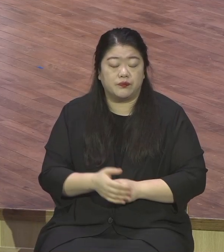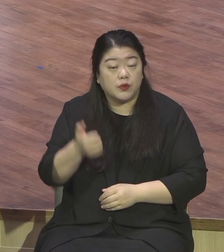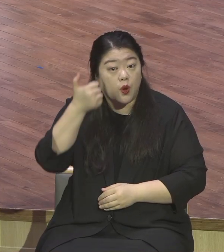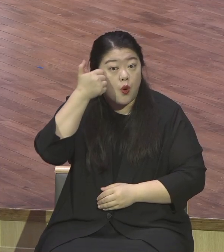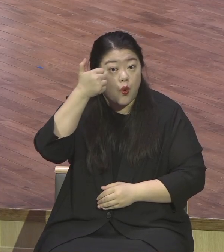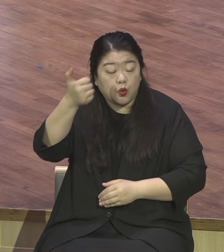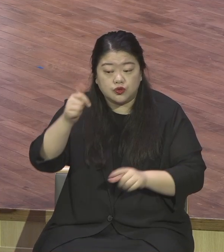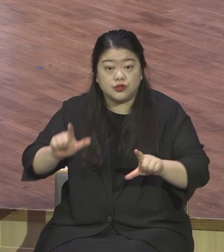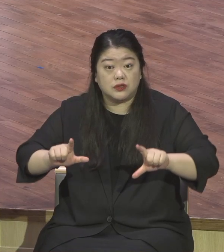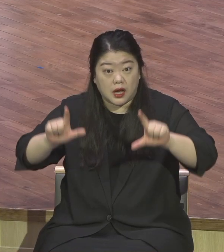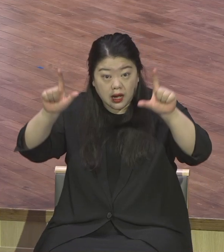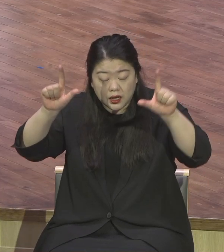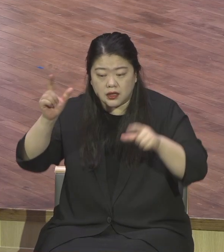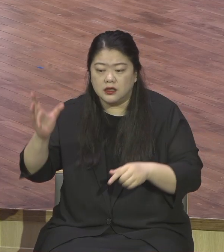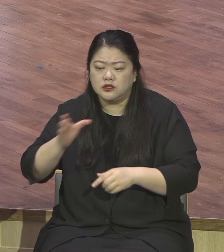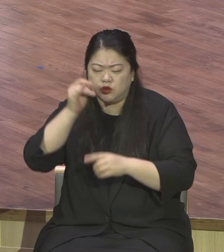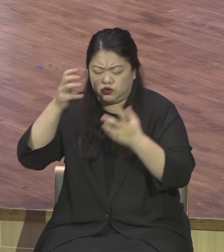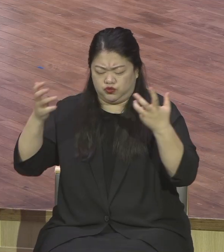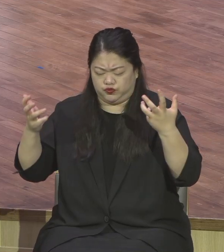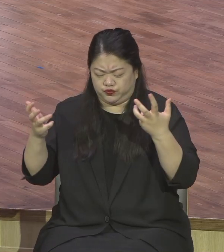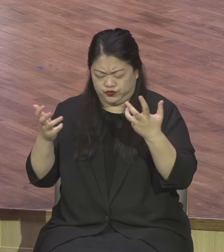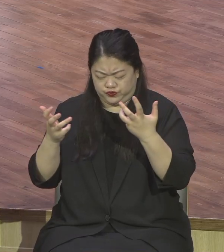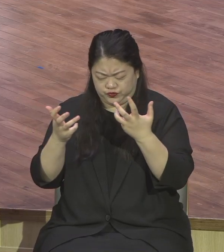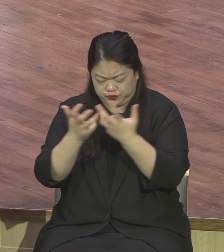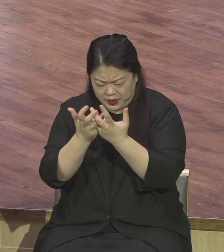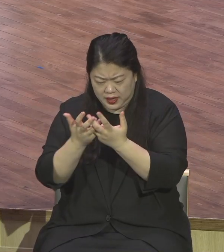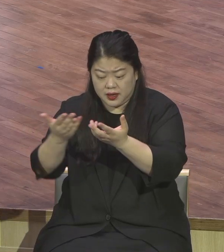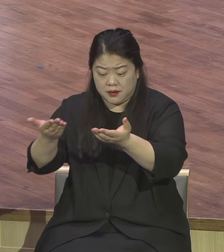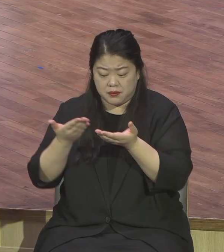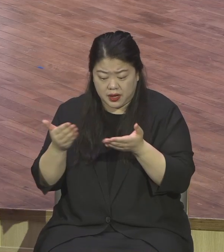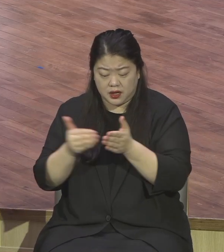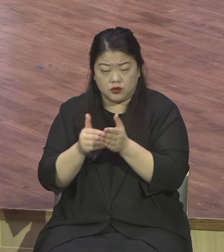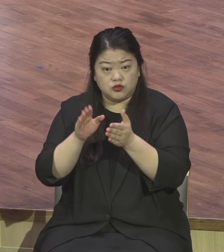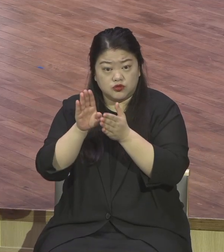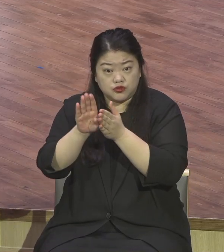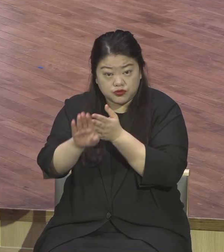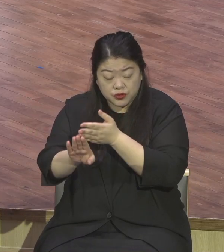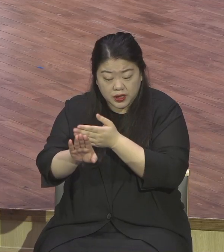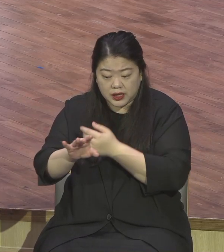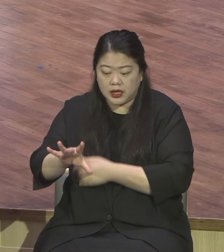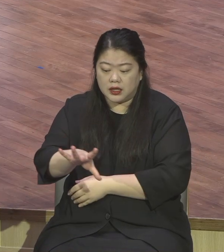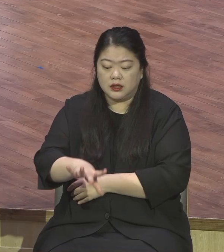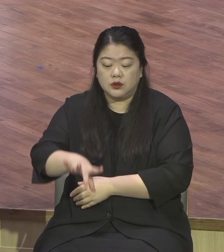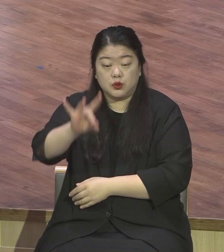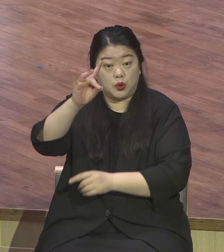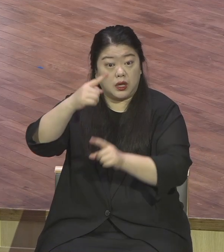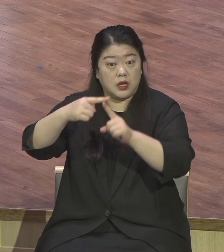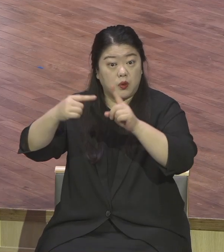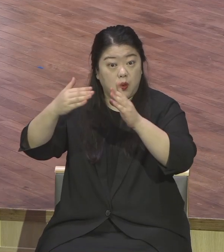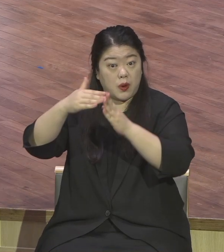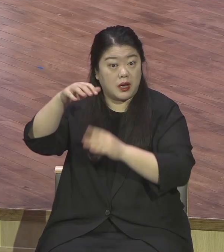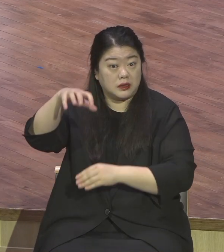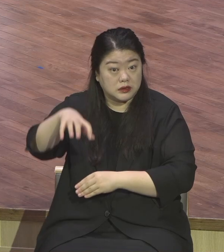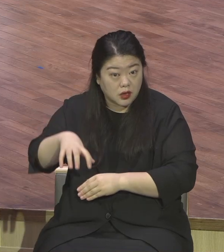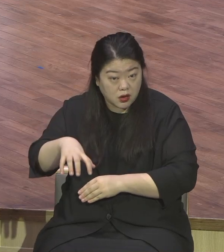임한 이후에 초대 예루살렘이 교회에서 놀라운 현장 변화의